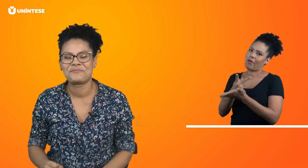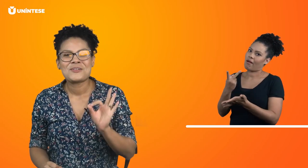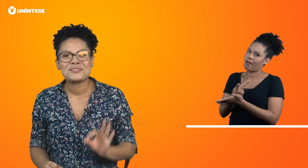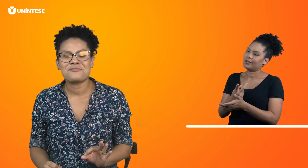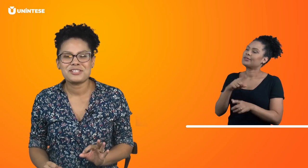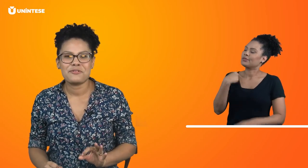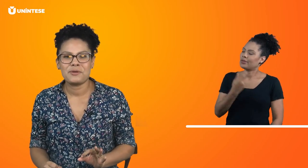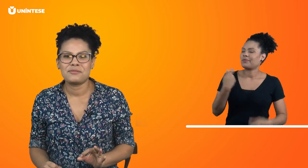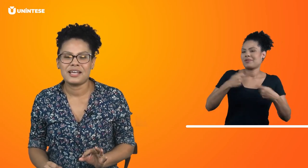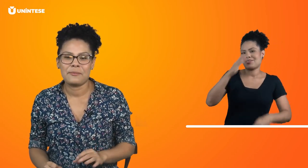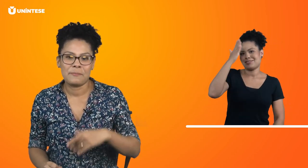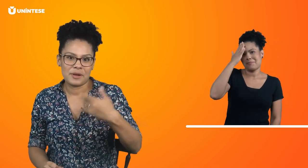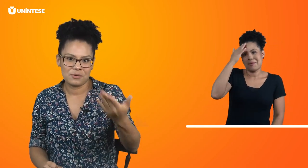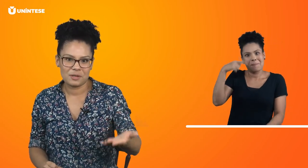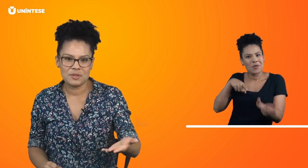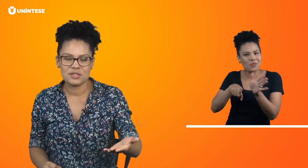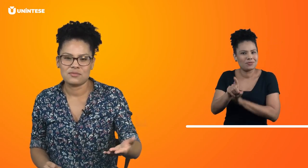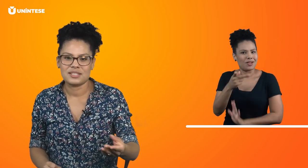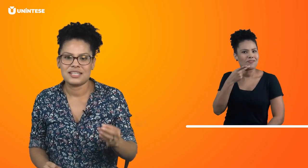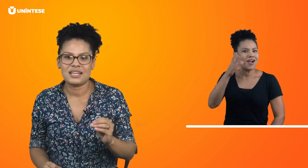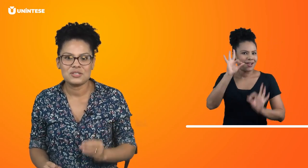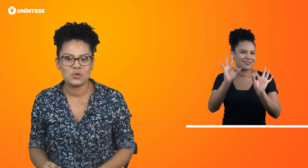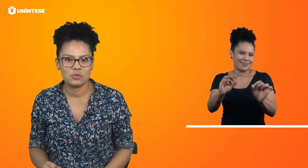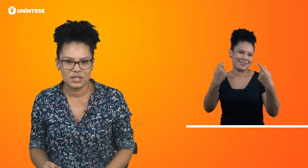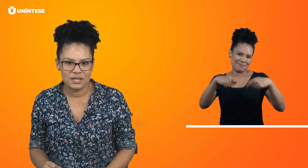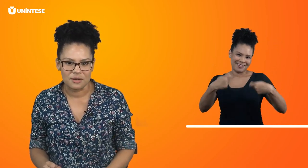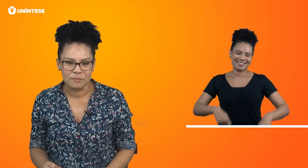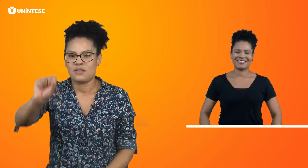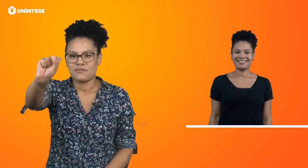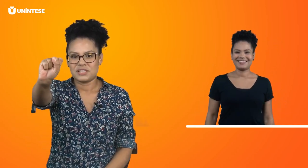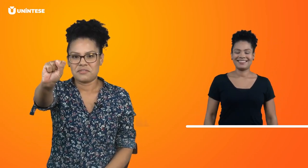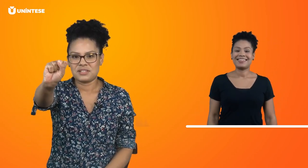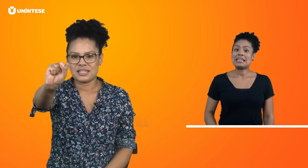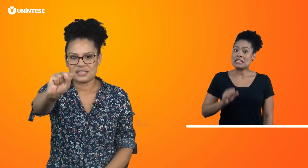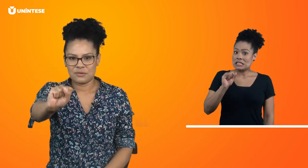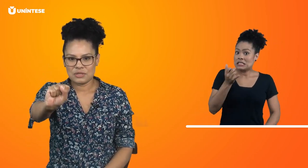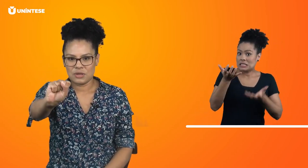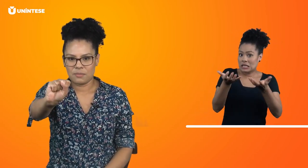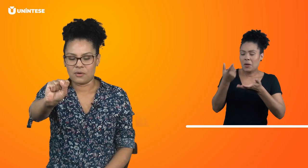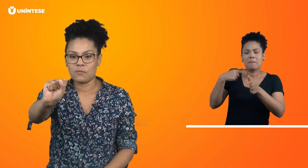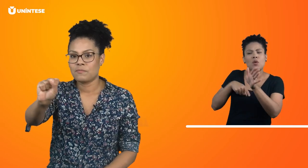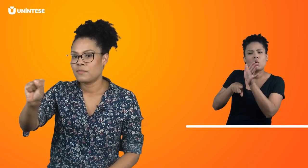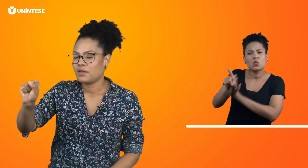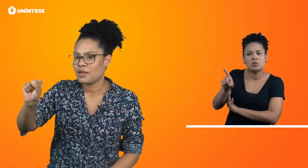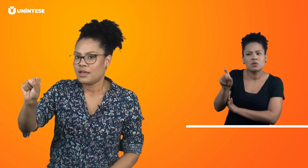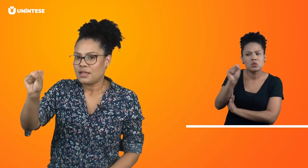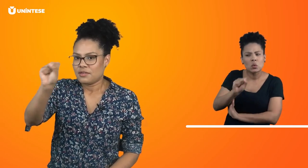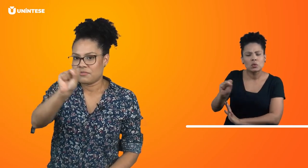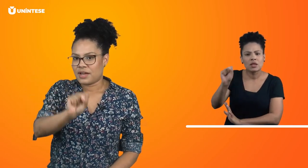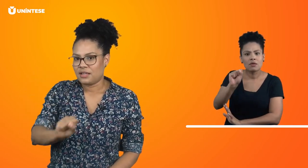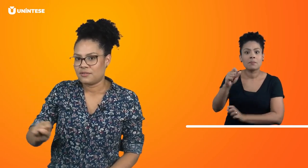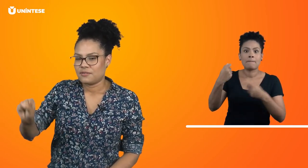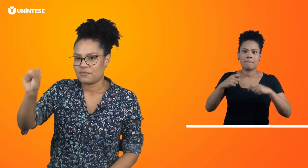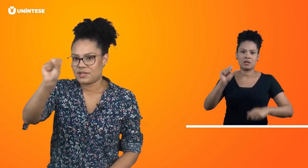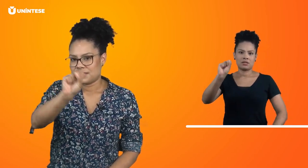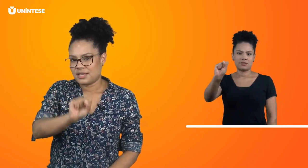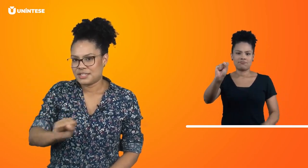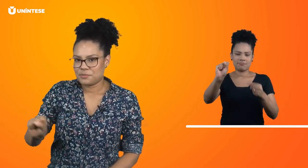Se você for perguntar pra outra pessoa se ela é solteira, você vai fazer assim com a sua mão. E vai fazer esse